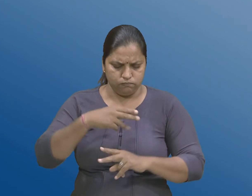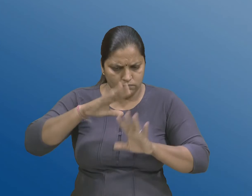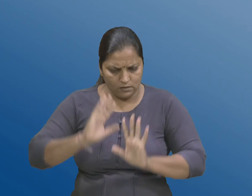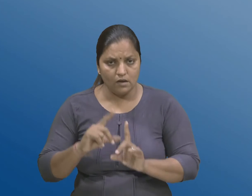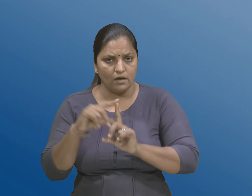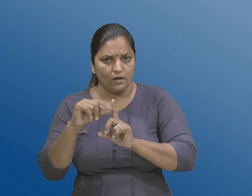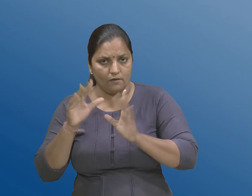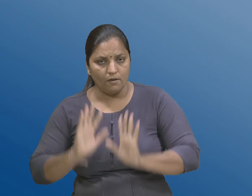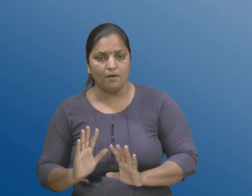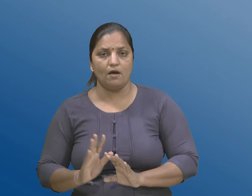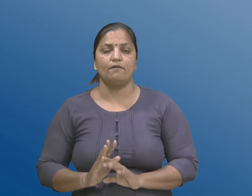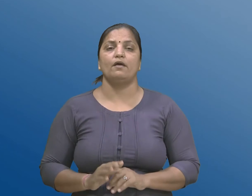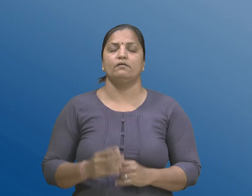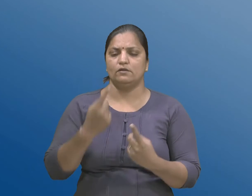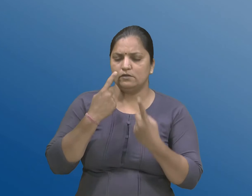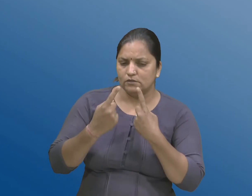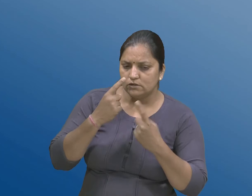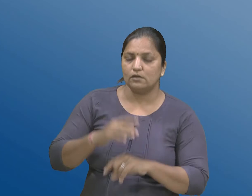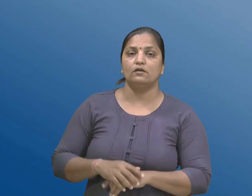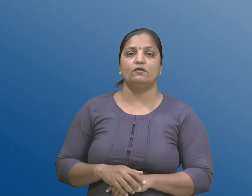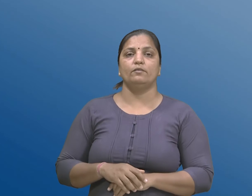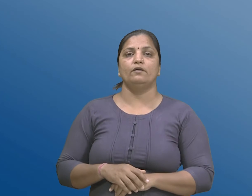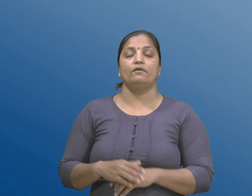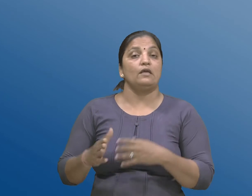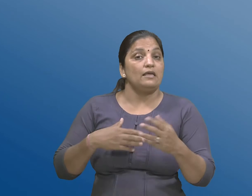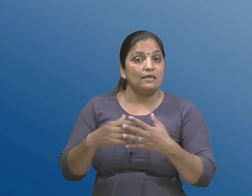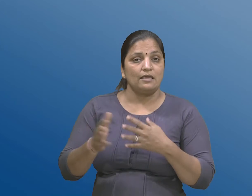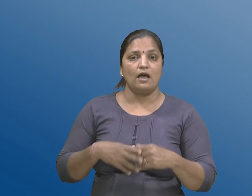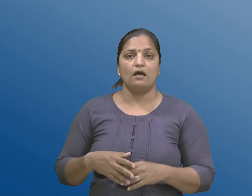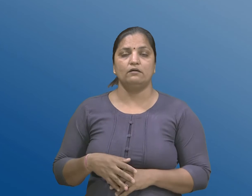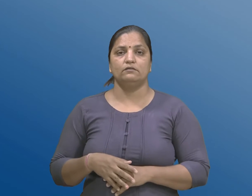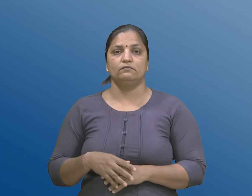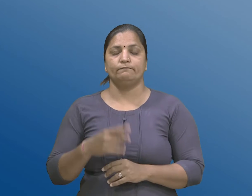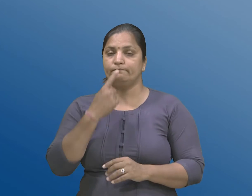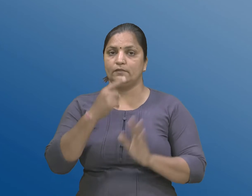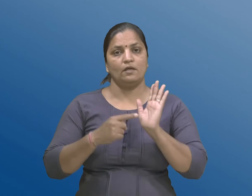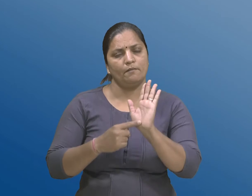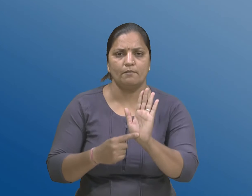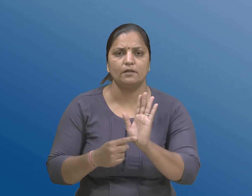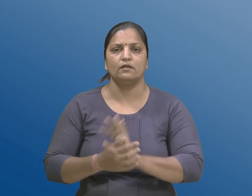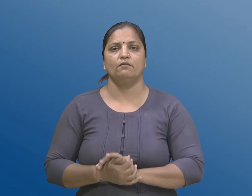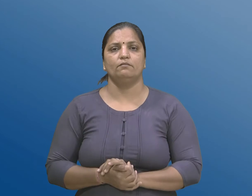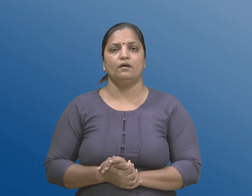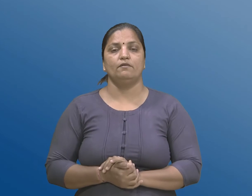हाथ दर्वा मां आवे अथवा निर्देशित करवा मां आवे जेनाथी